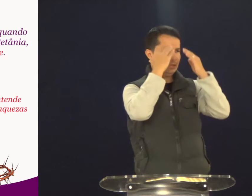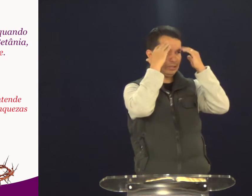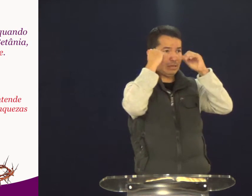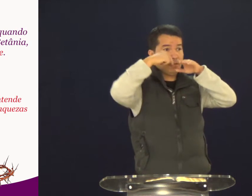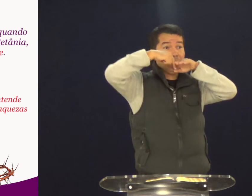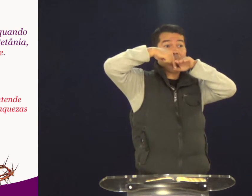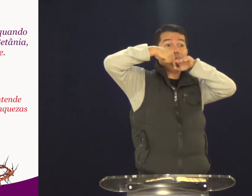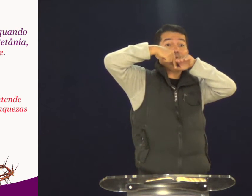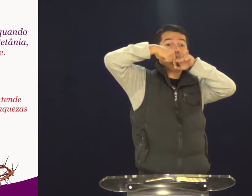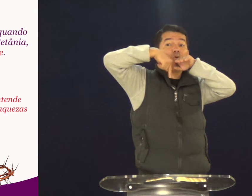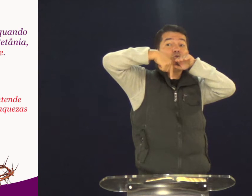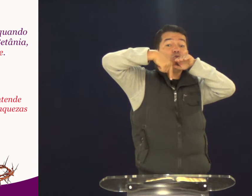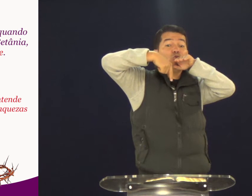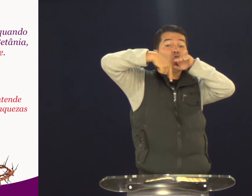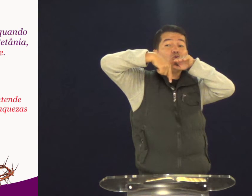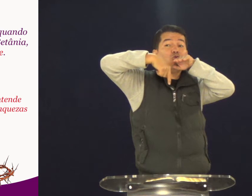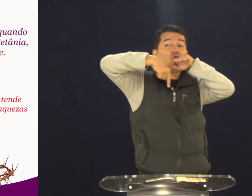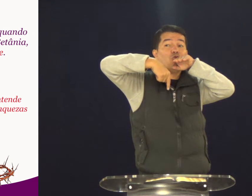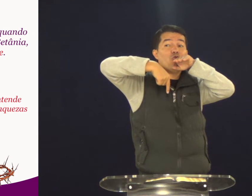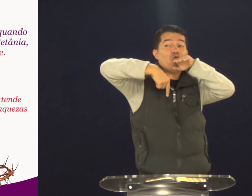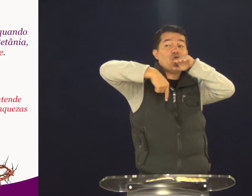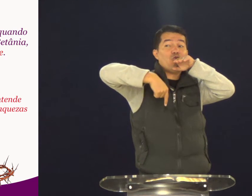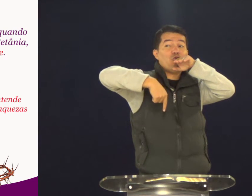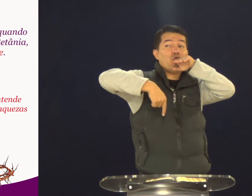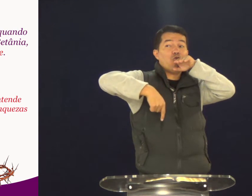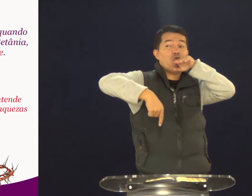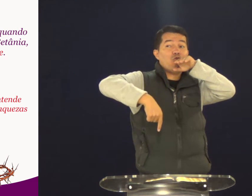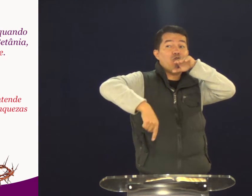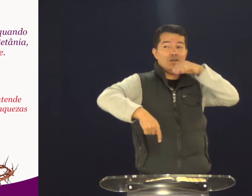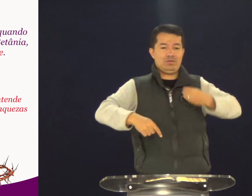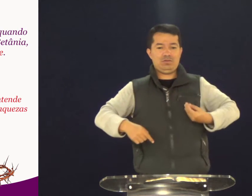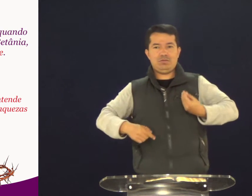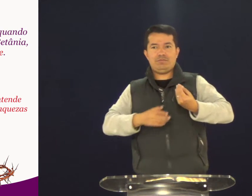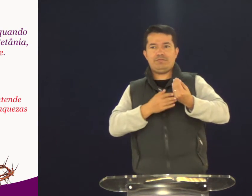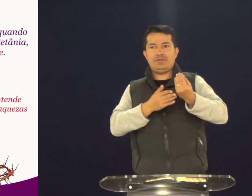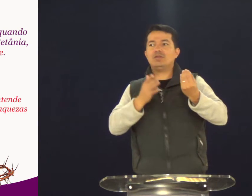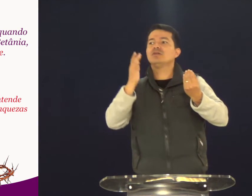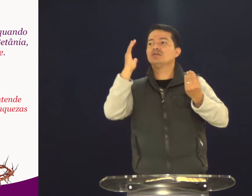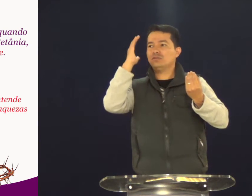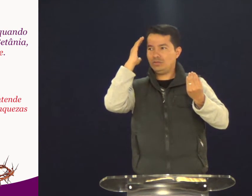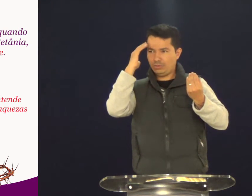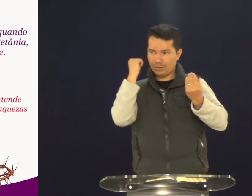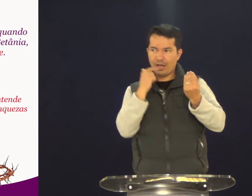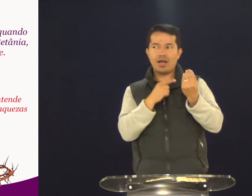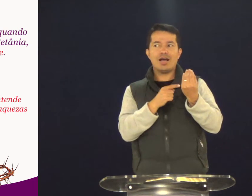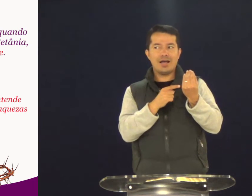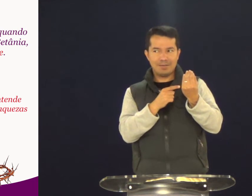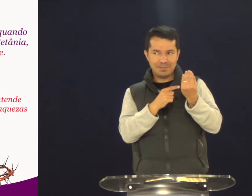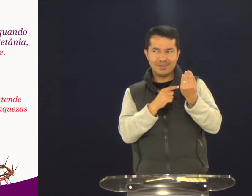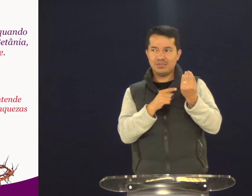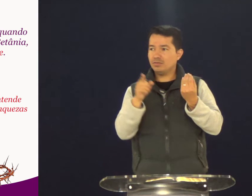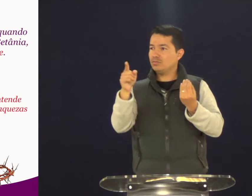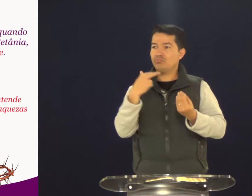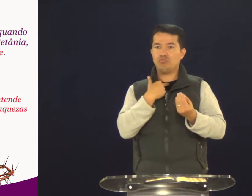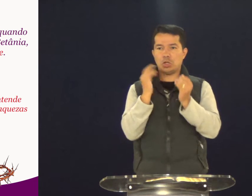Sabe dos seus pecados. Conhece profundamente a sua vida. Jesus sabe.